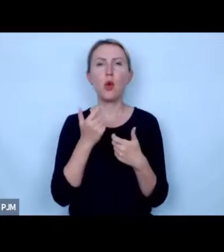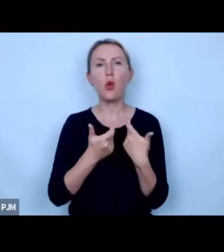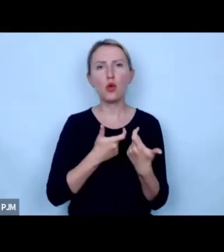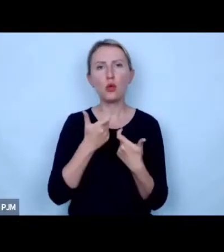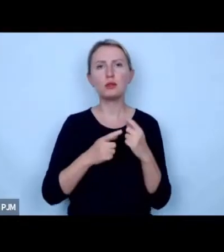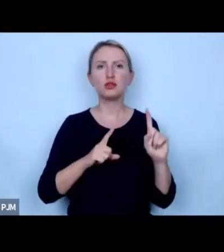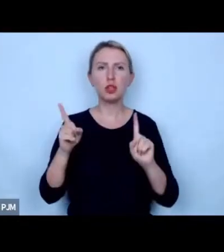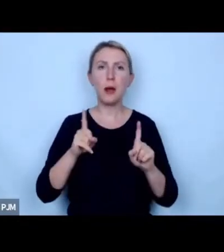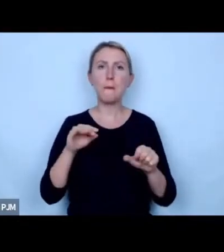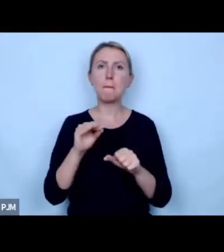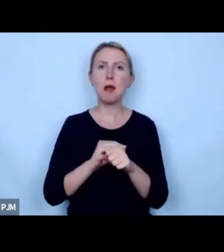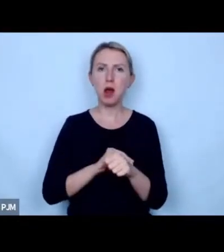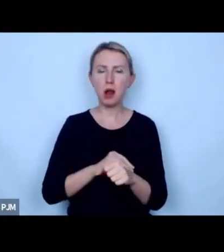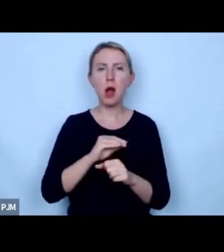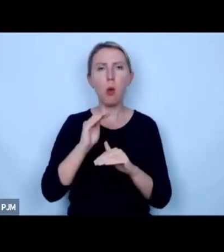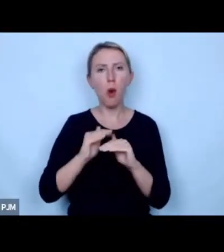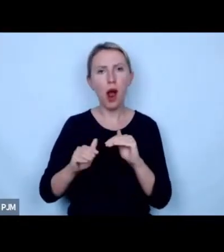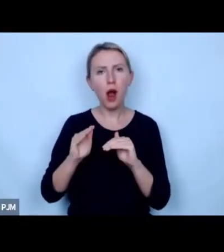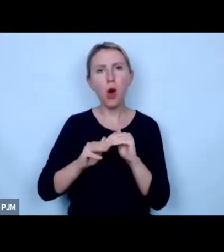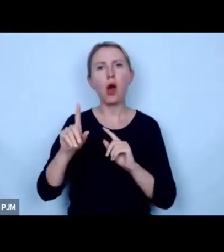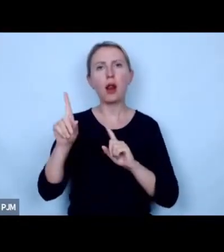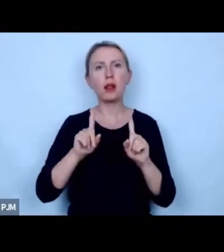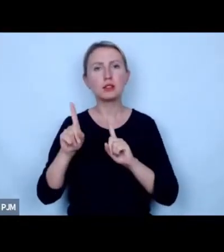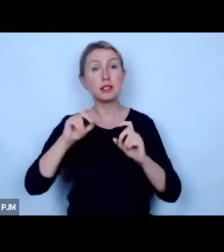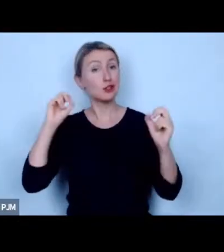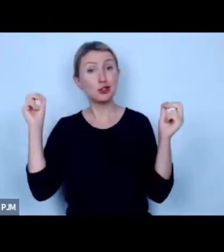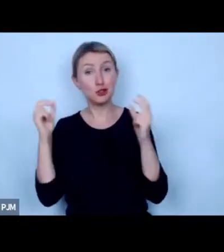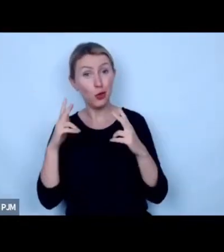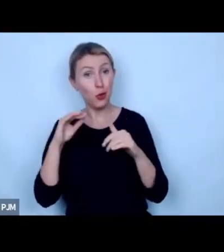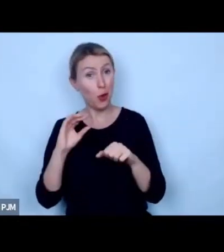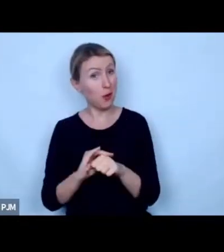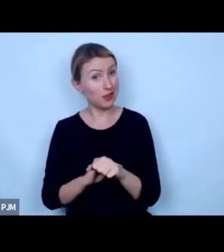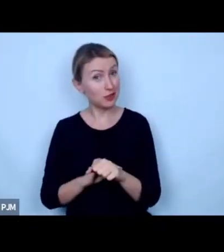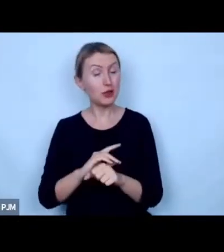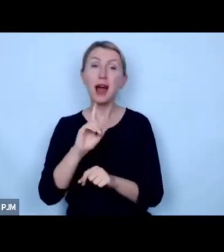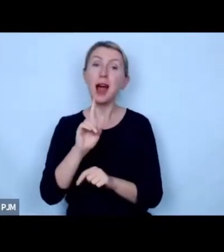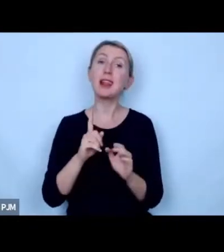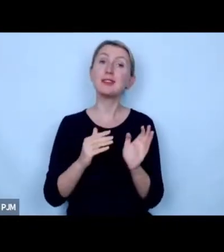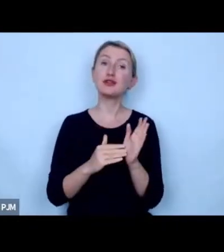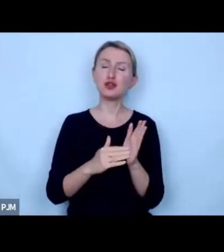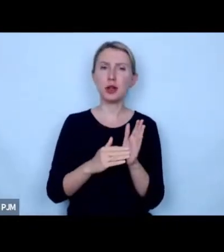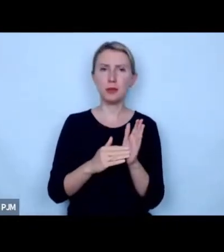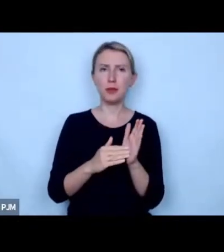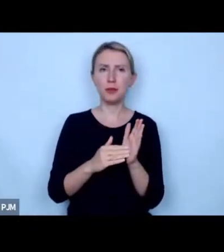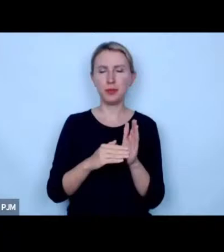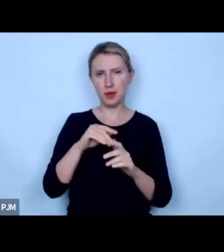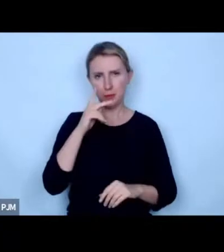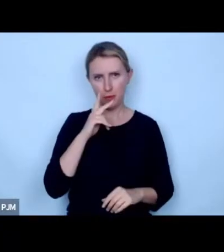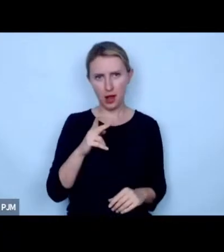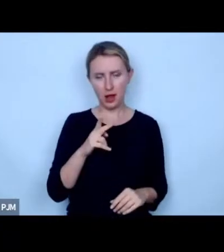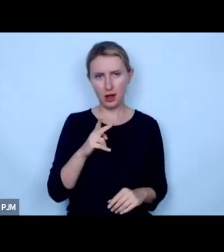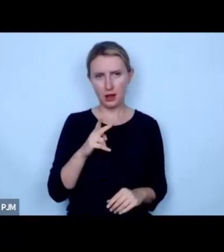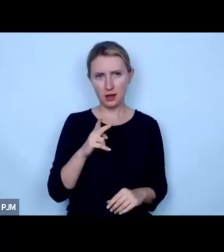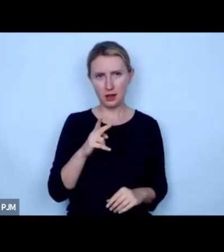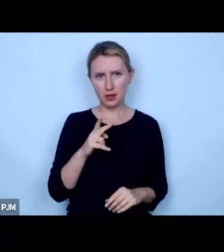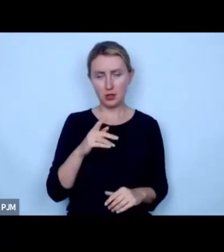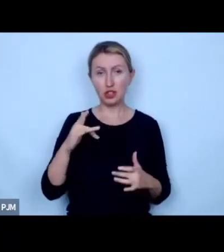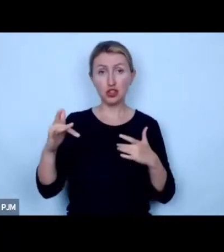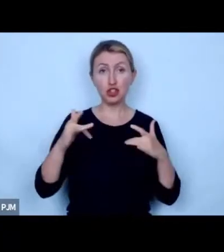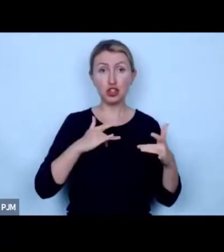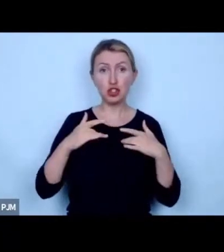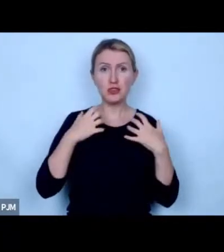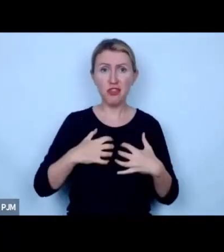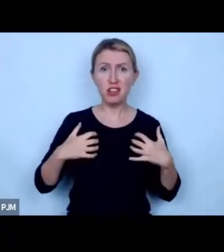czasami metodami łagodnymi a czasami szokującymi ale trzeba brać brać pod uwagę że za cierpieniem